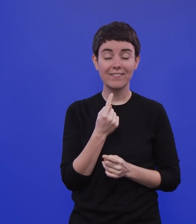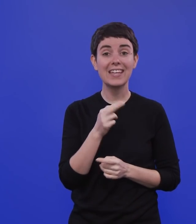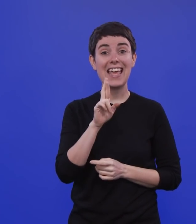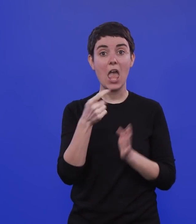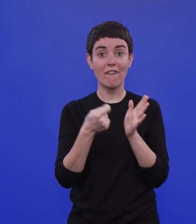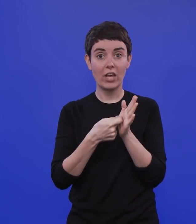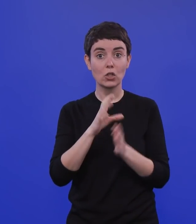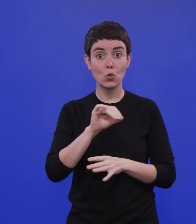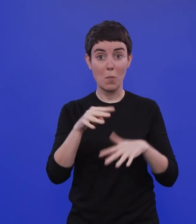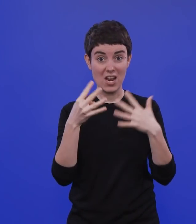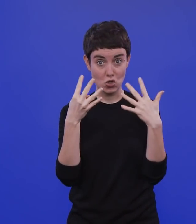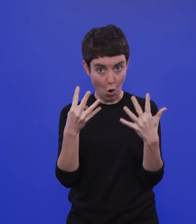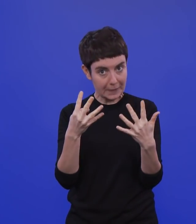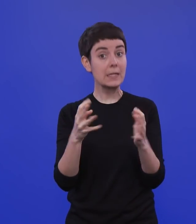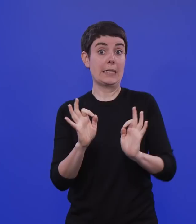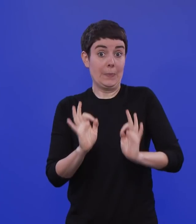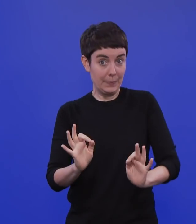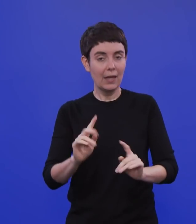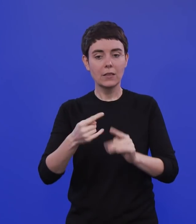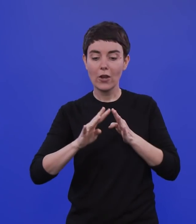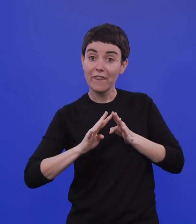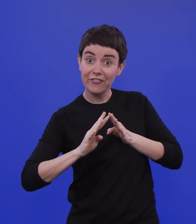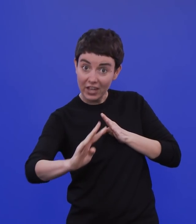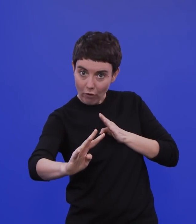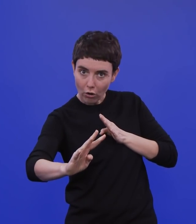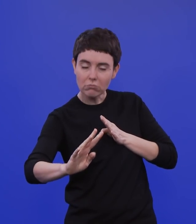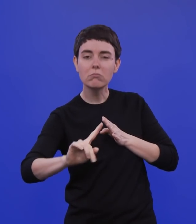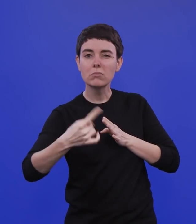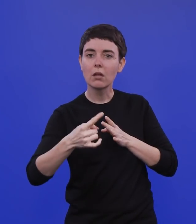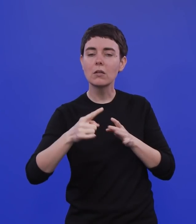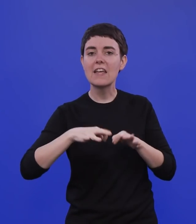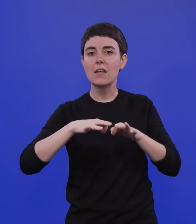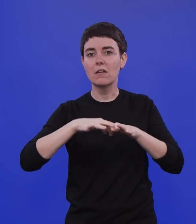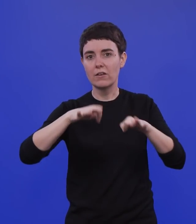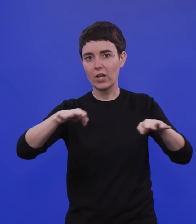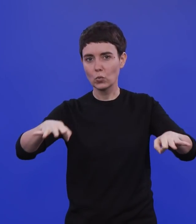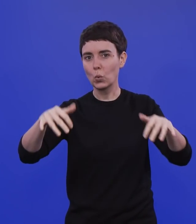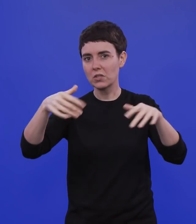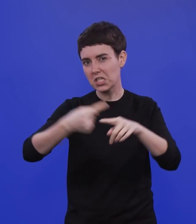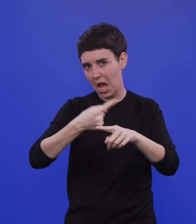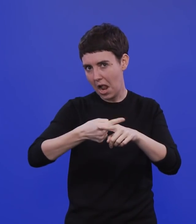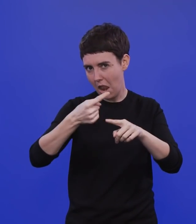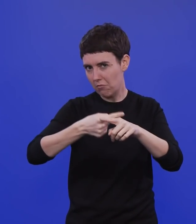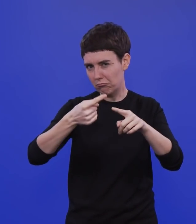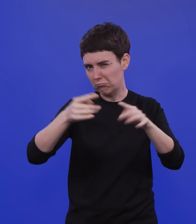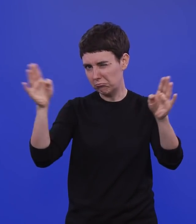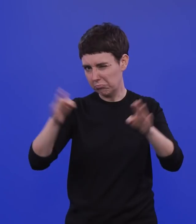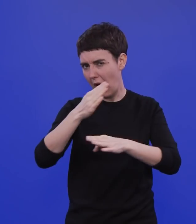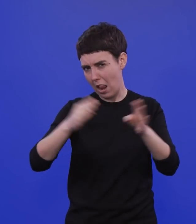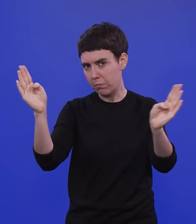,9 schon mal ganz gut ist. Dann dauert es vier Wochen, bis sich die Zahlen halbieren rechnerisch. Wenn wir aber 0,7 erreicht haben, muss man